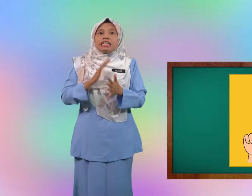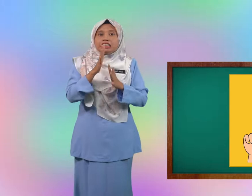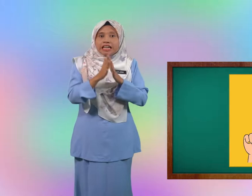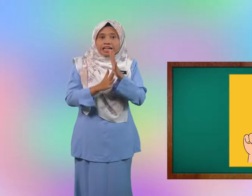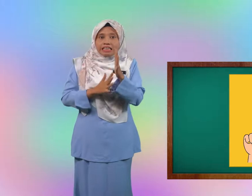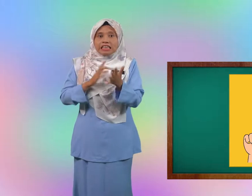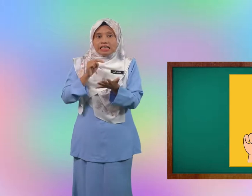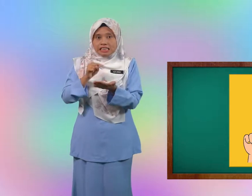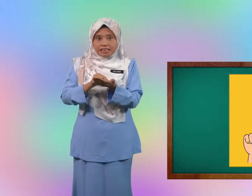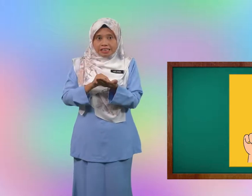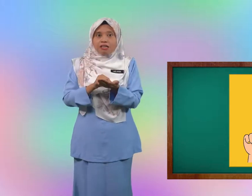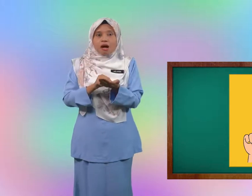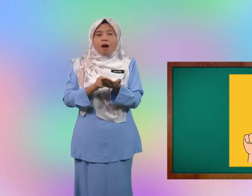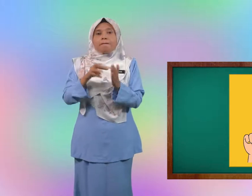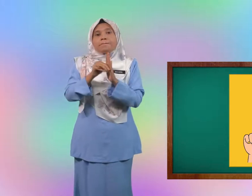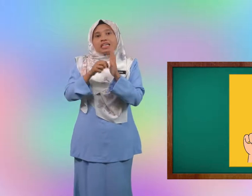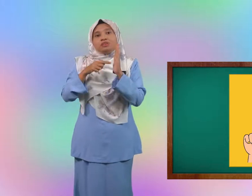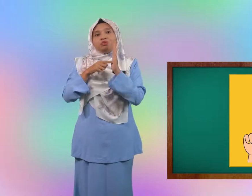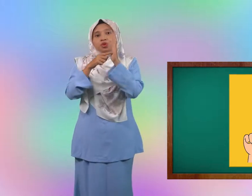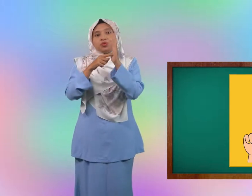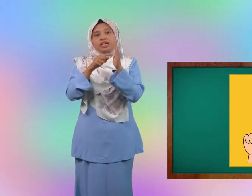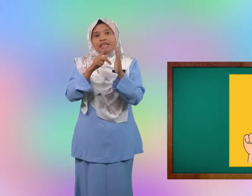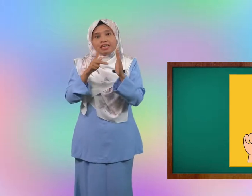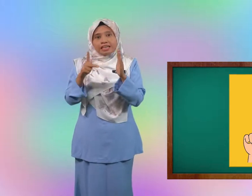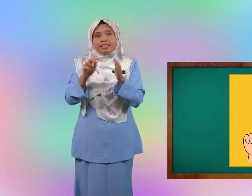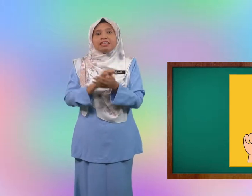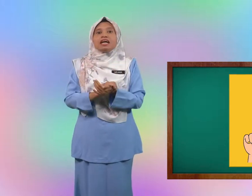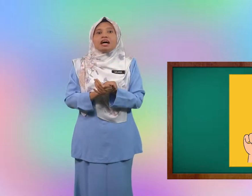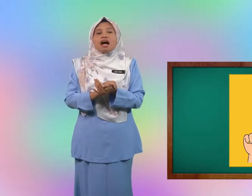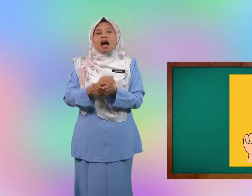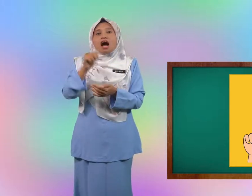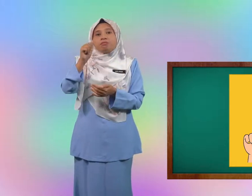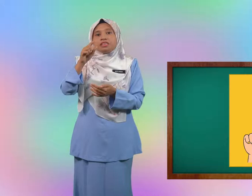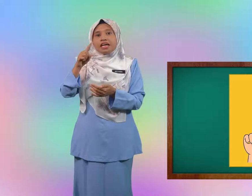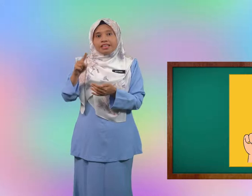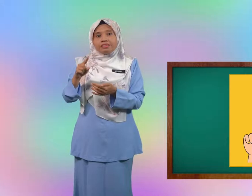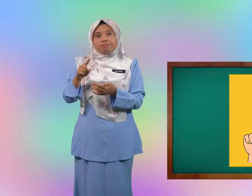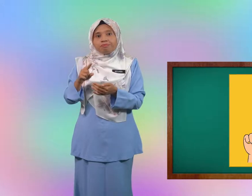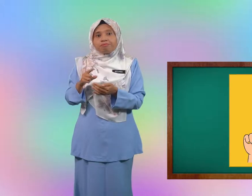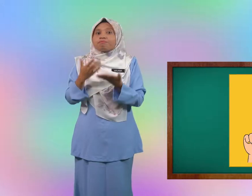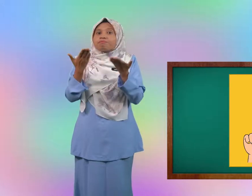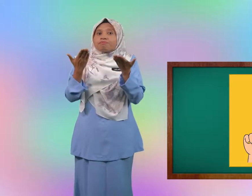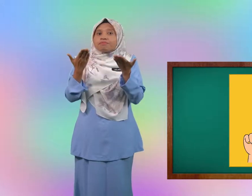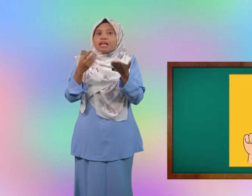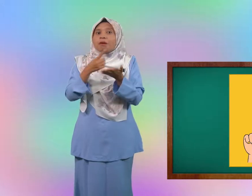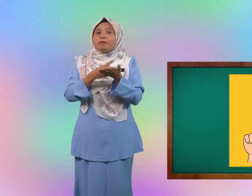Isyarat ini menunjukkan abjad apa?